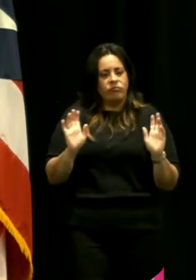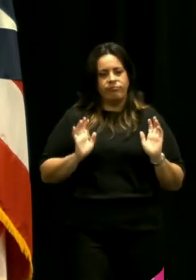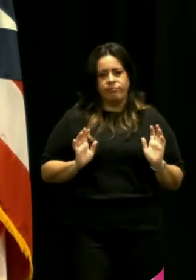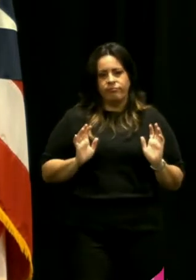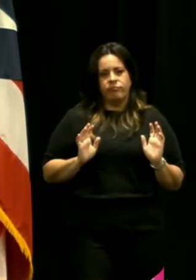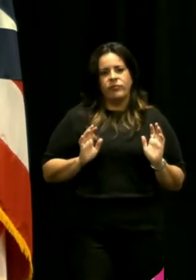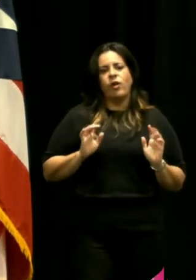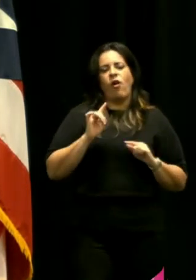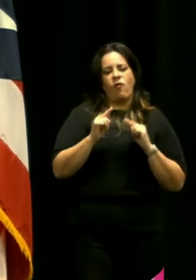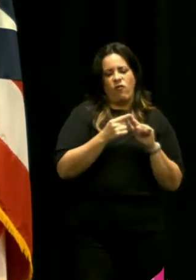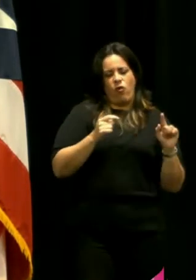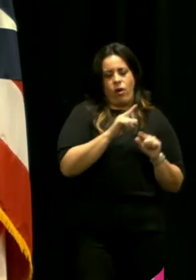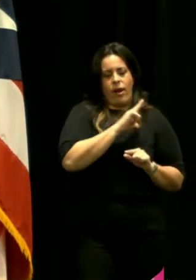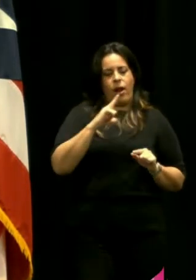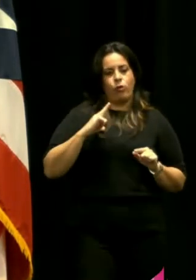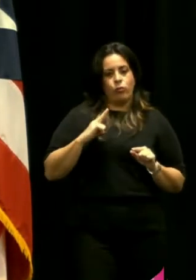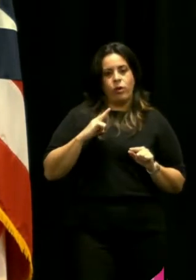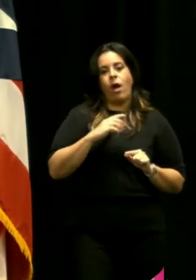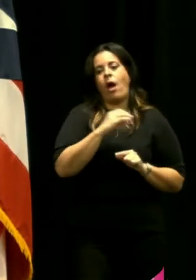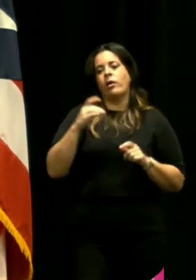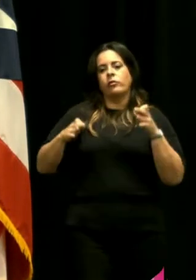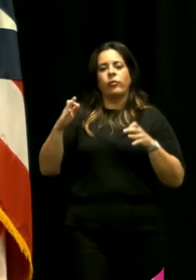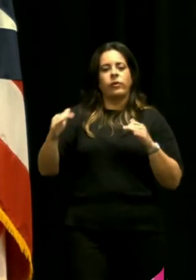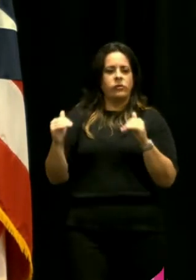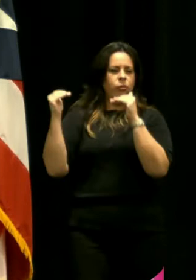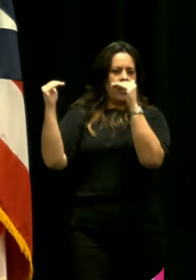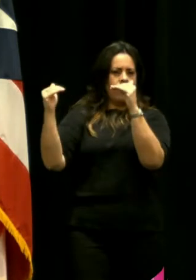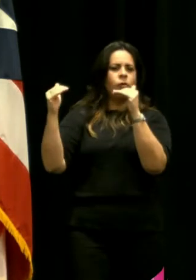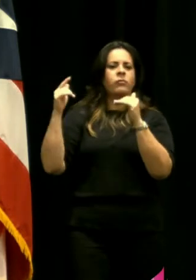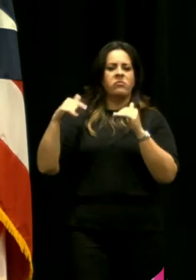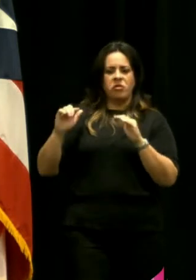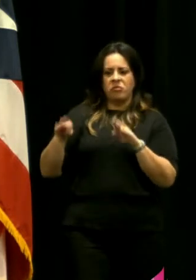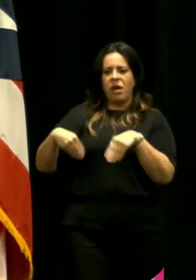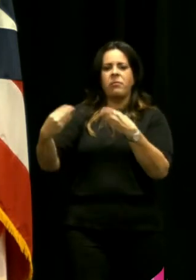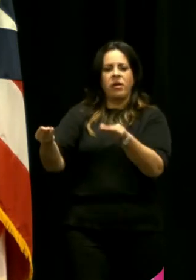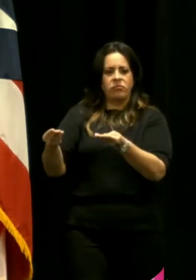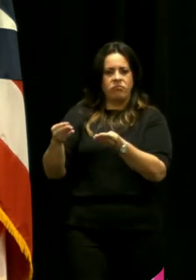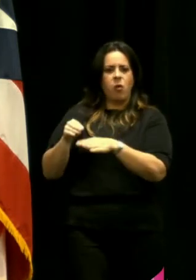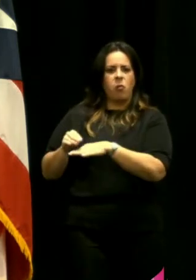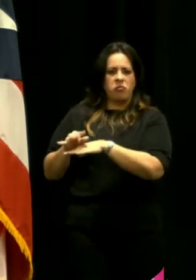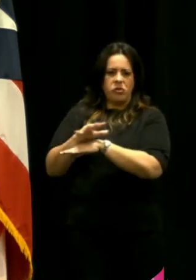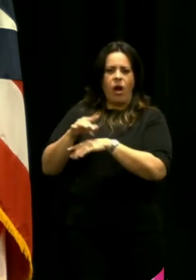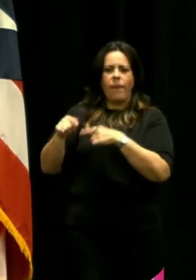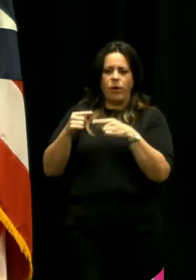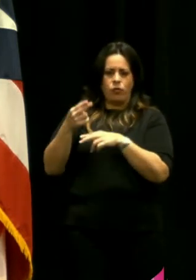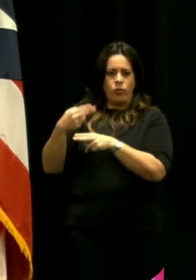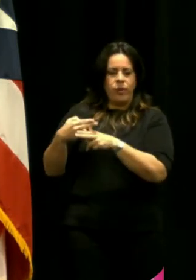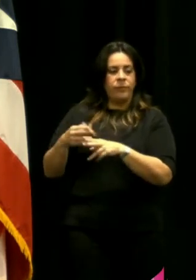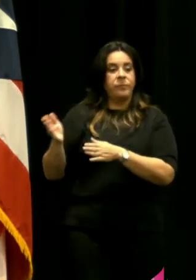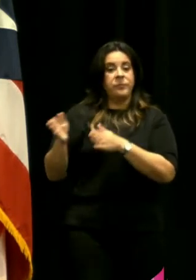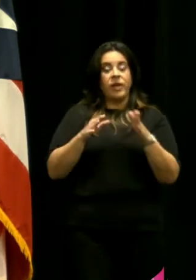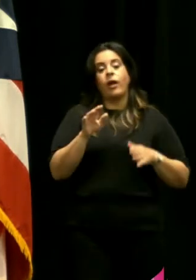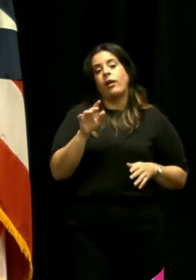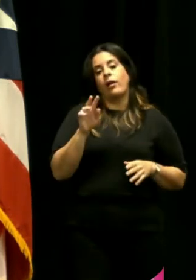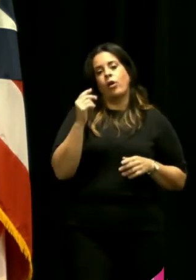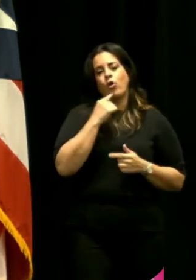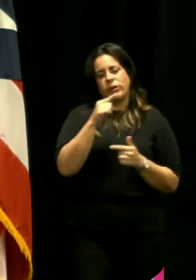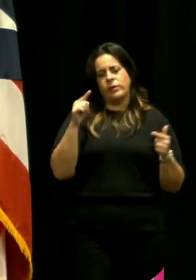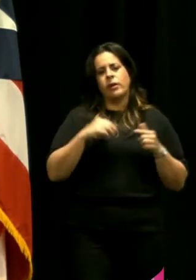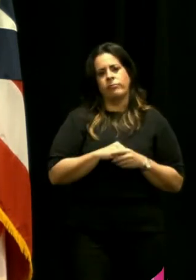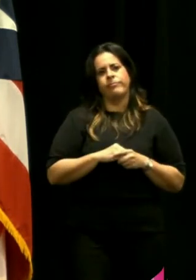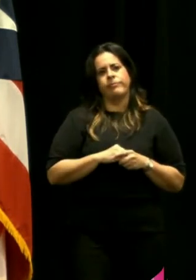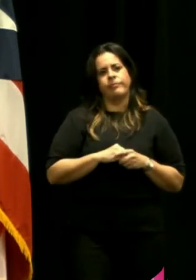ante la asamblea legislativa como el tribunal supremo de someter recomendaciones las noticias quería